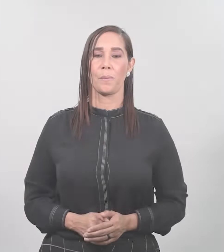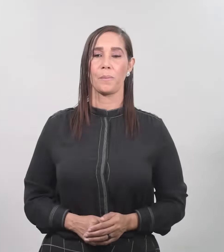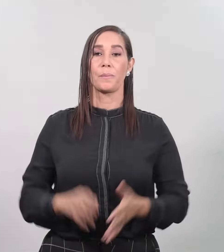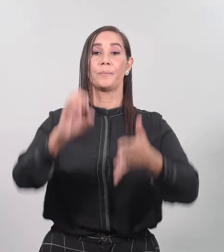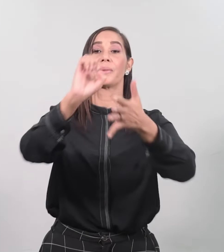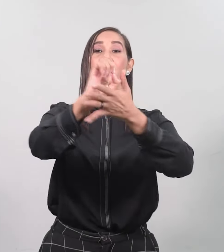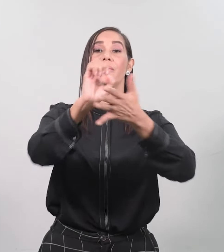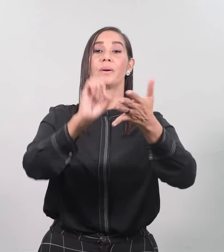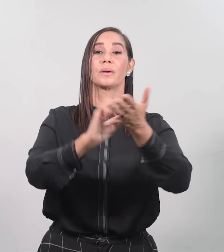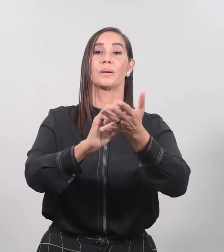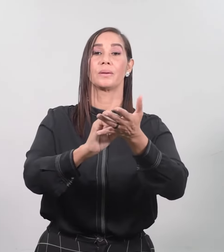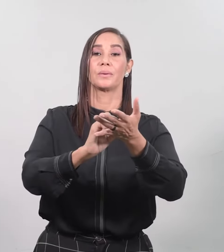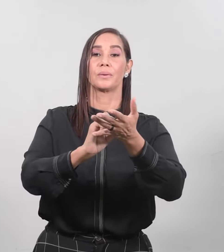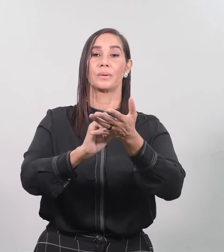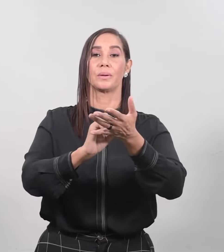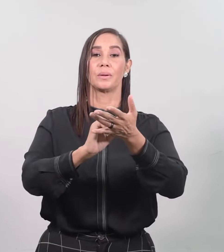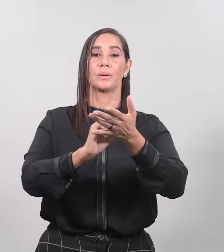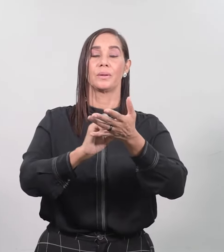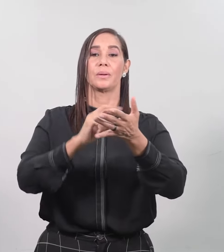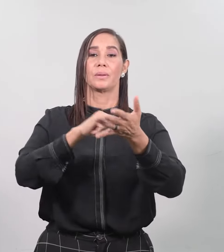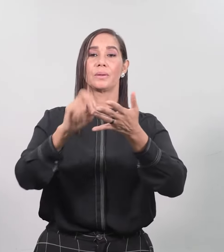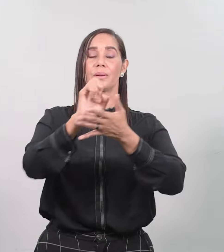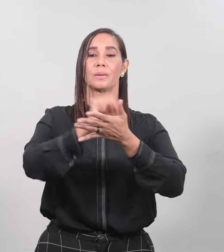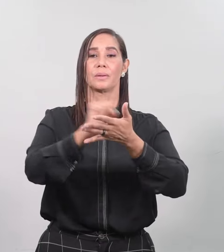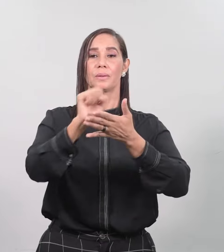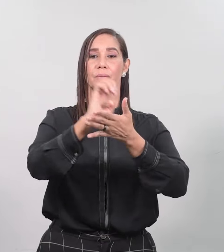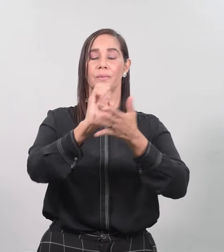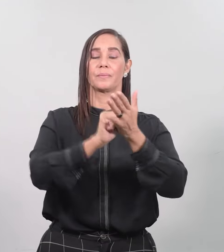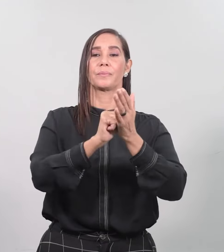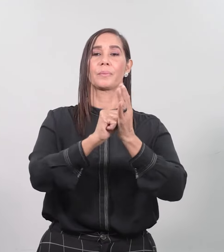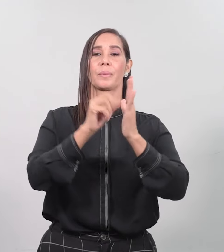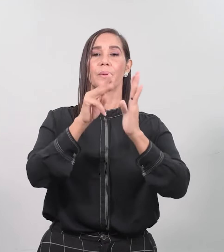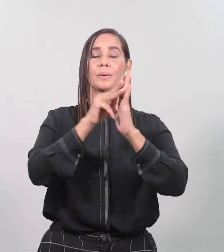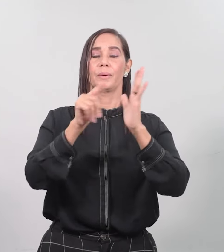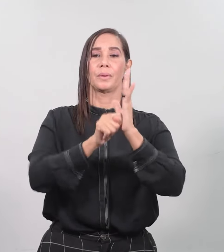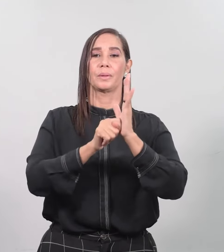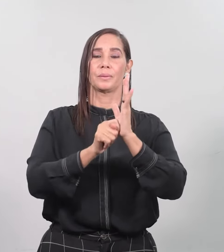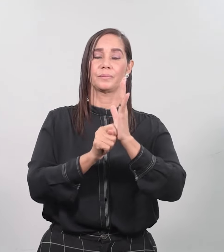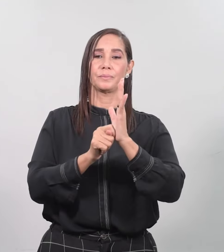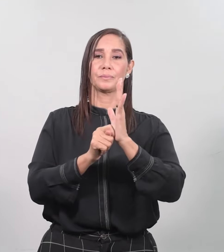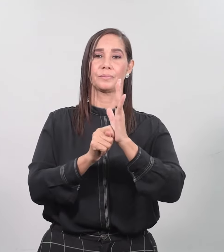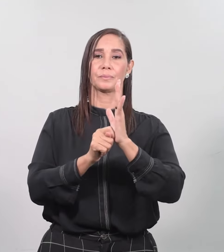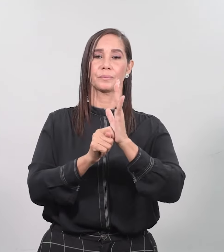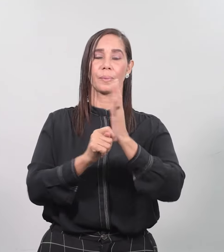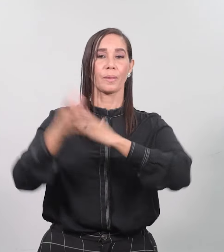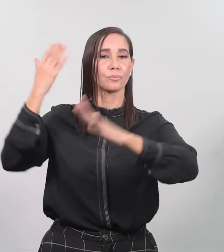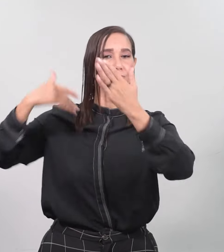Evangelio Lectura del Santo Evangelio según San Mateo En aquel tiempo,